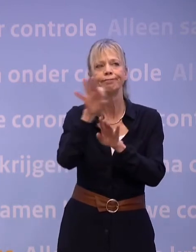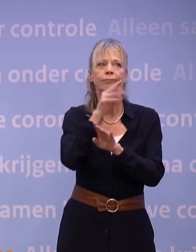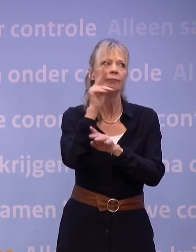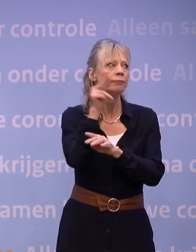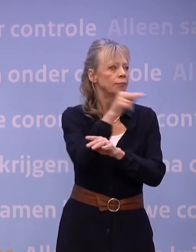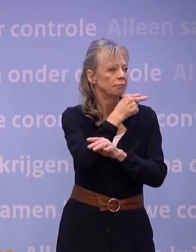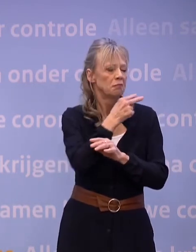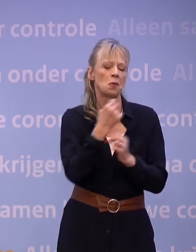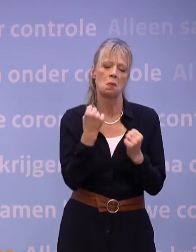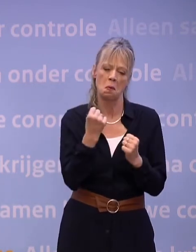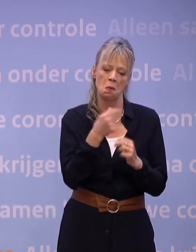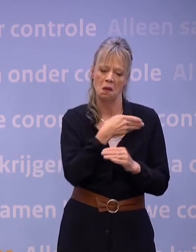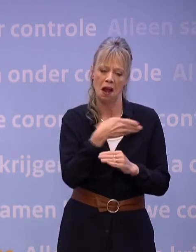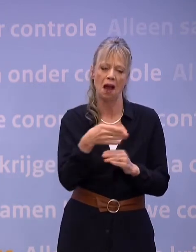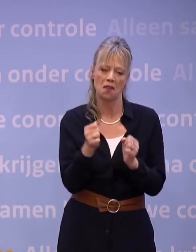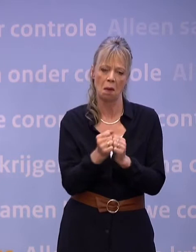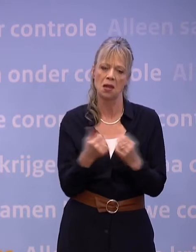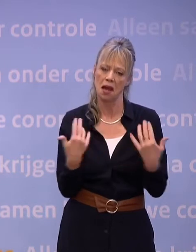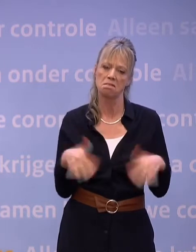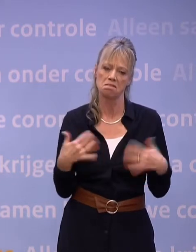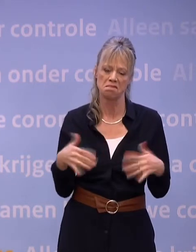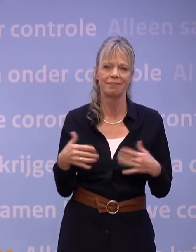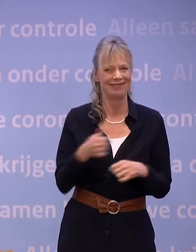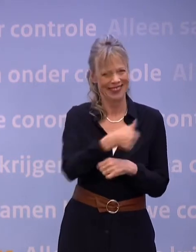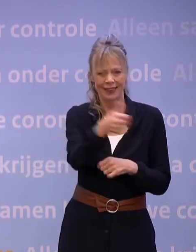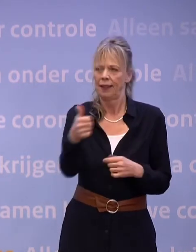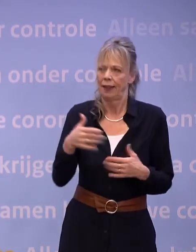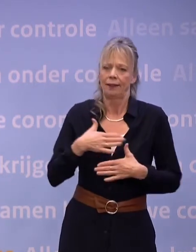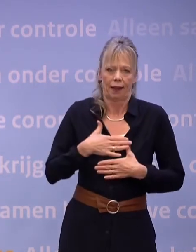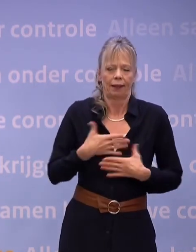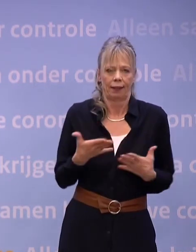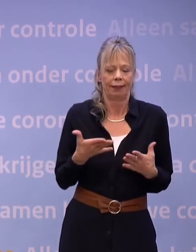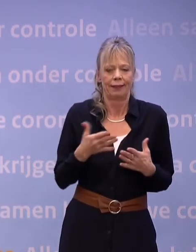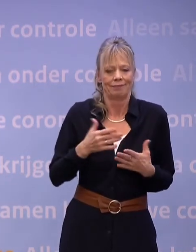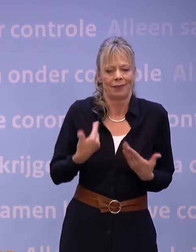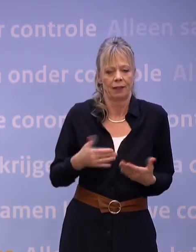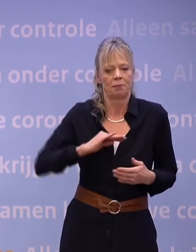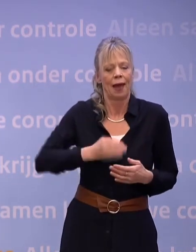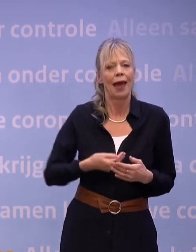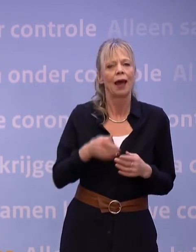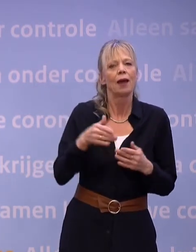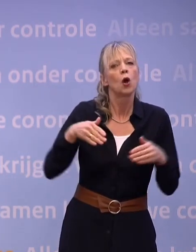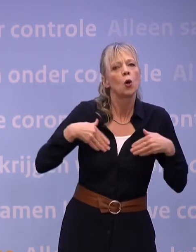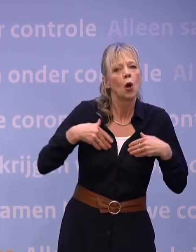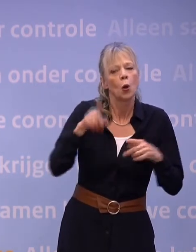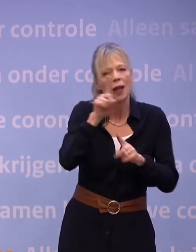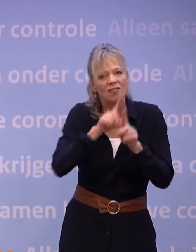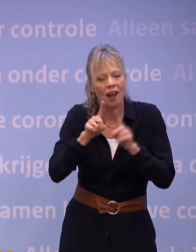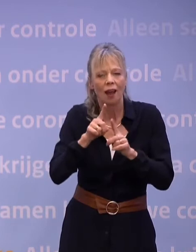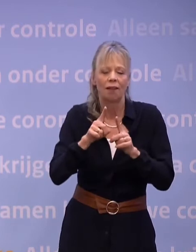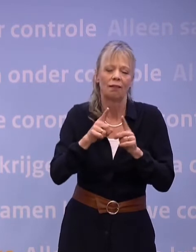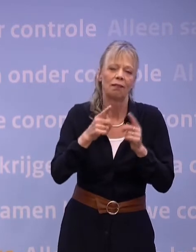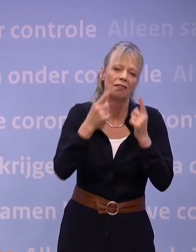Ieder van ons heeft inmiddels zijn of haar eigen coronaverhaal. Verdrietige verhalen,